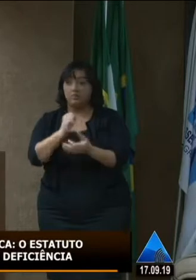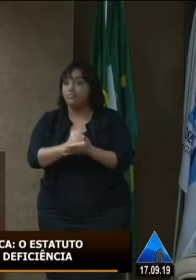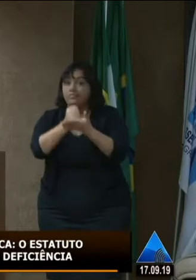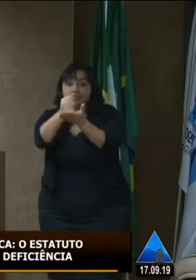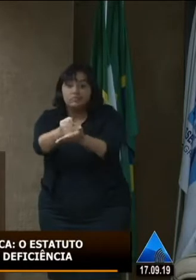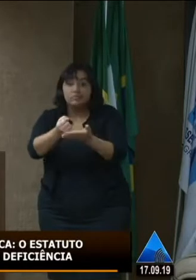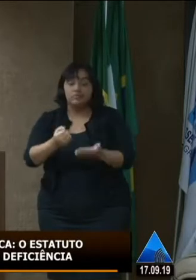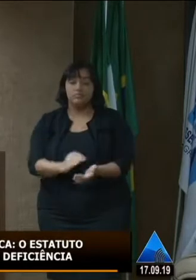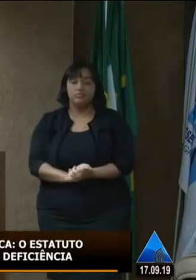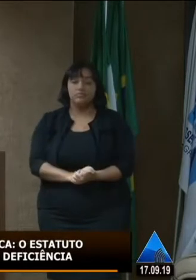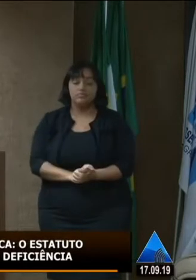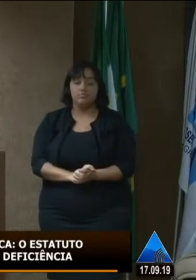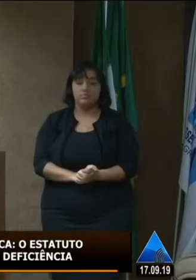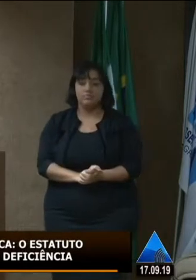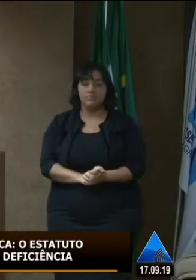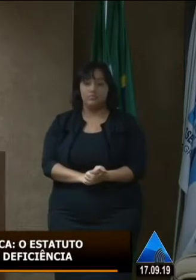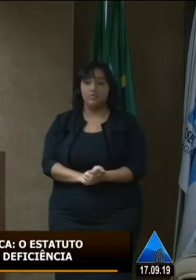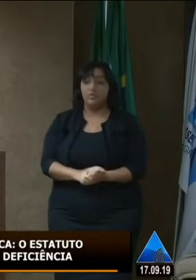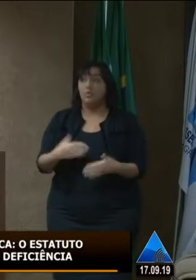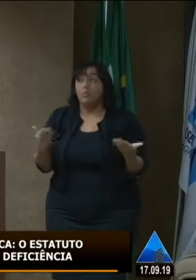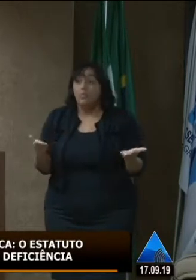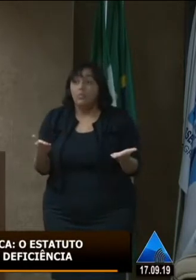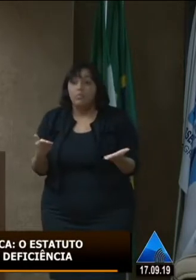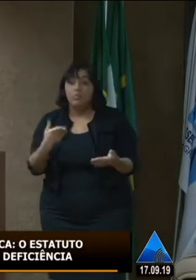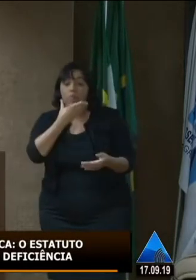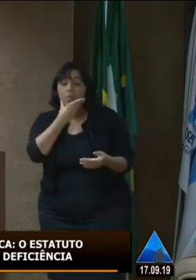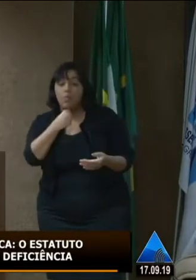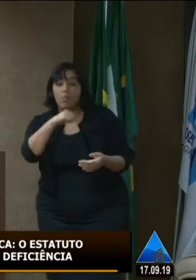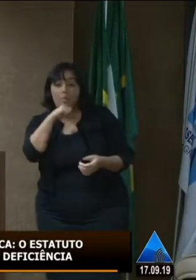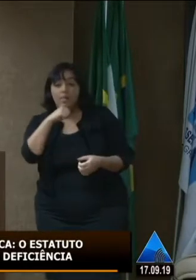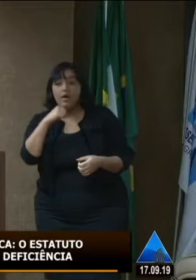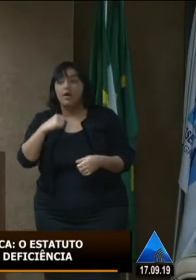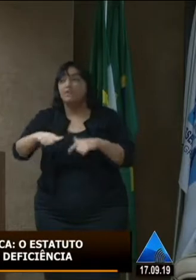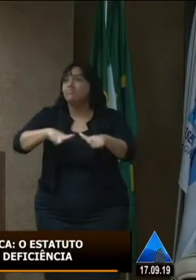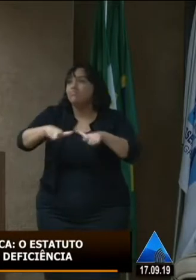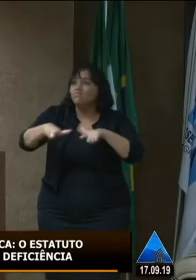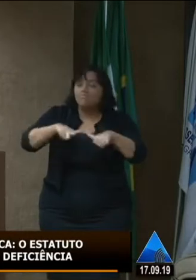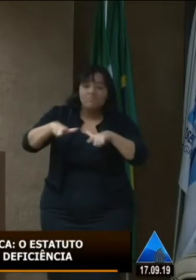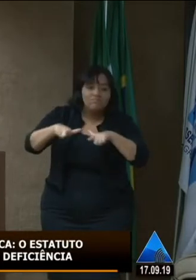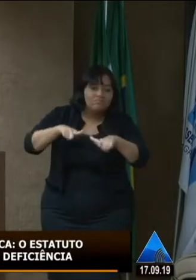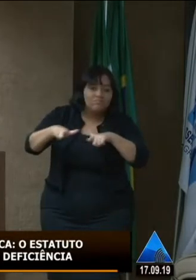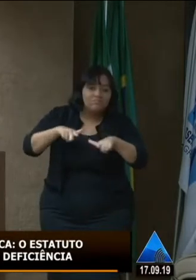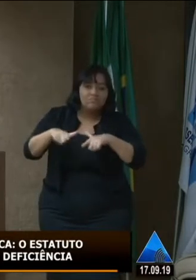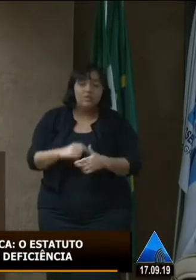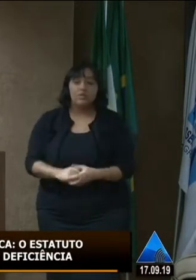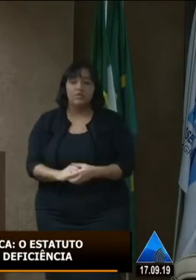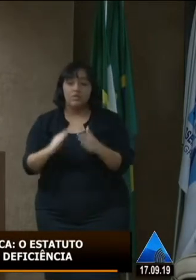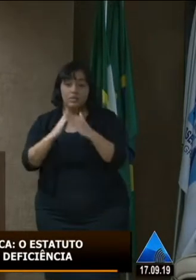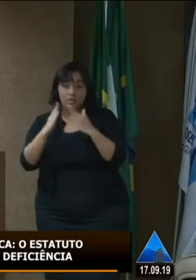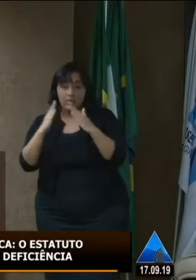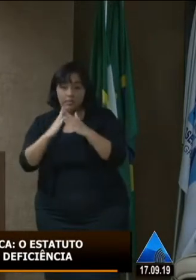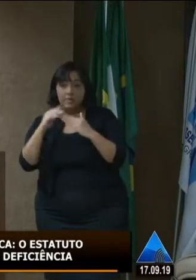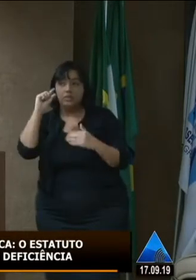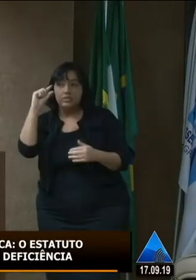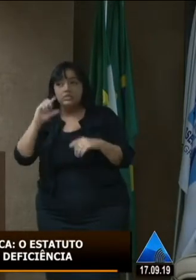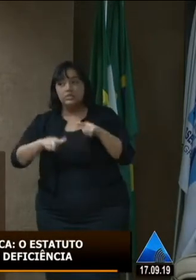e aí um pai morre de trabalhar e pede uma carga reduzida no próprio estado que